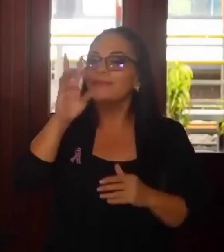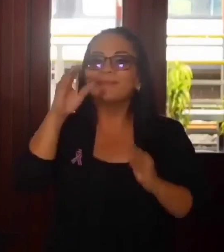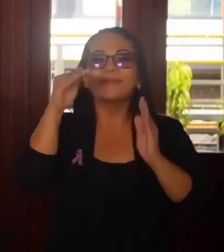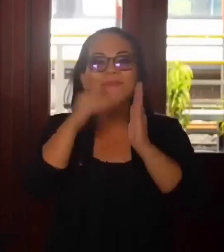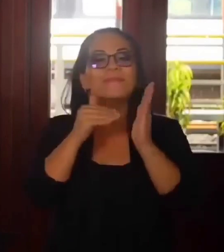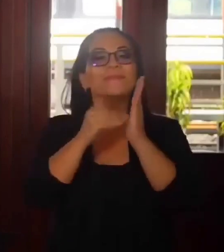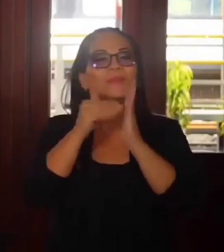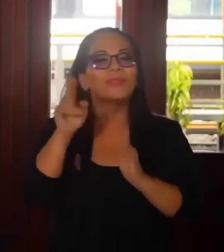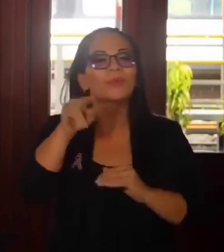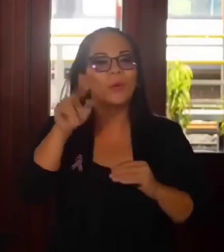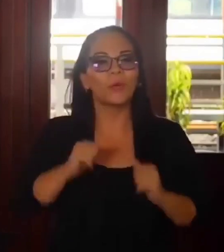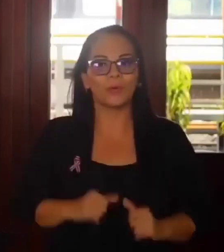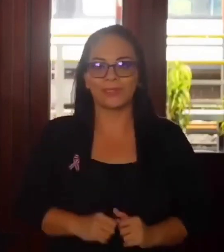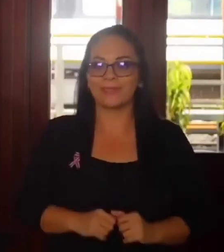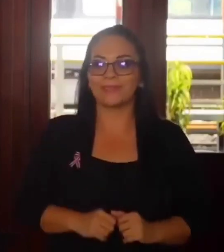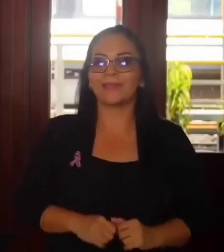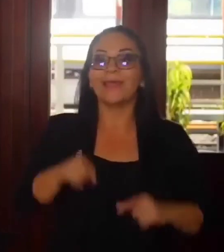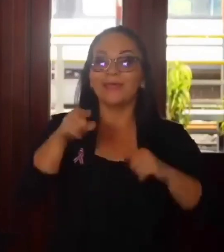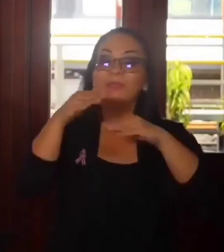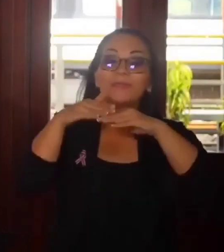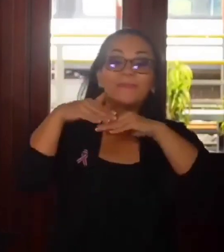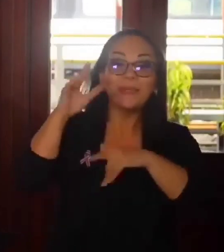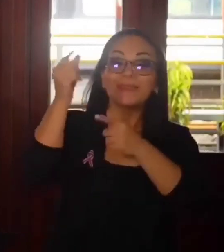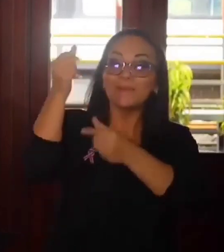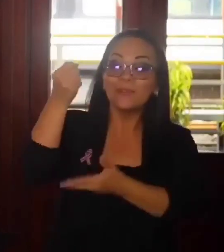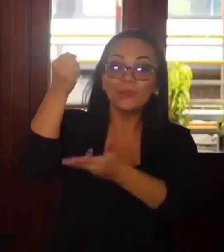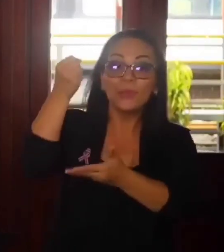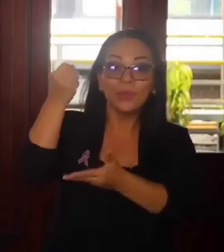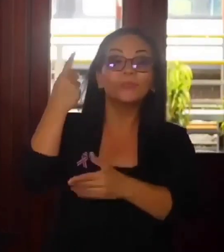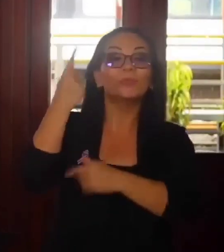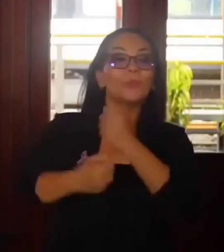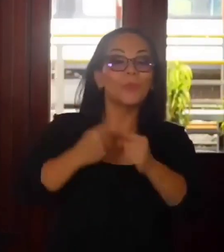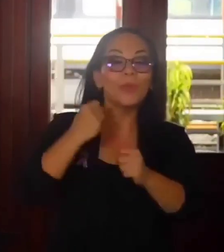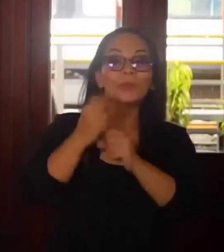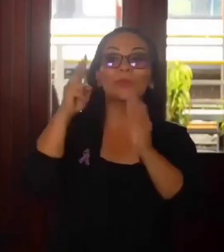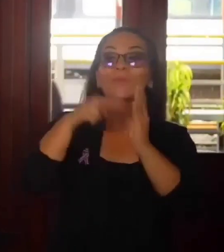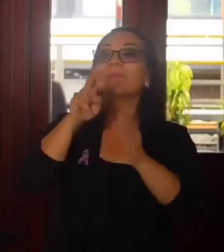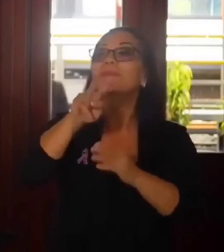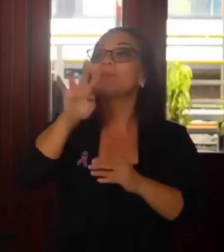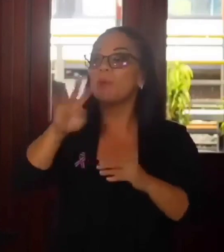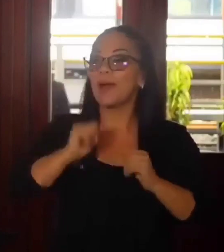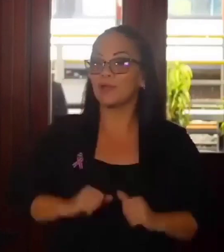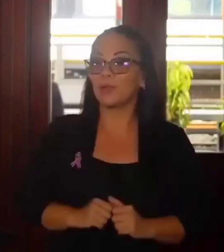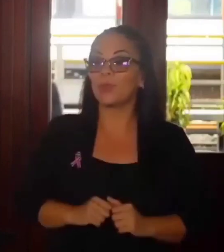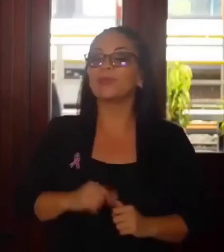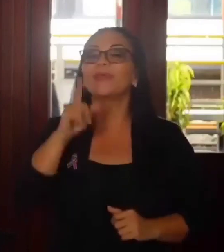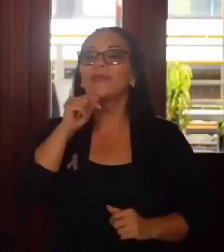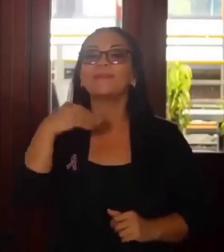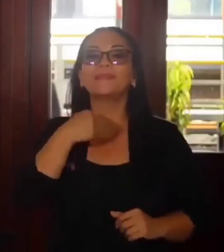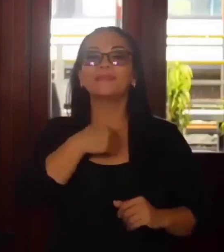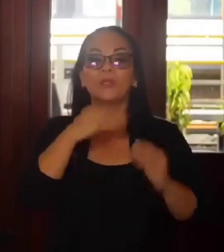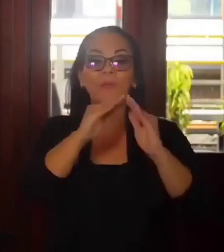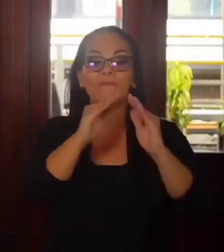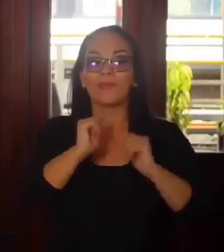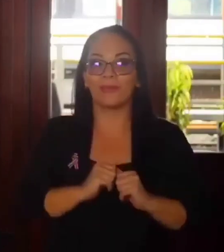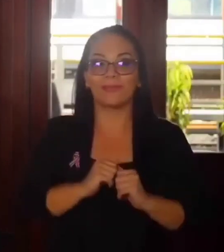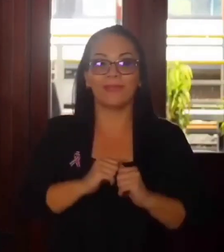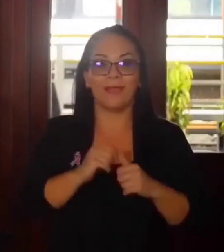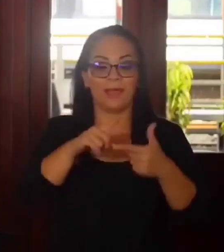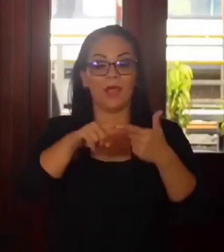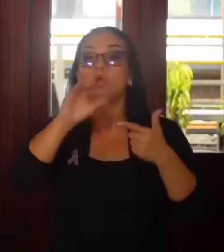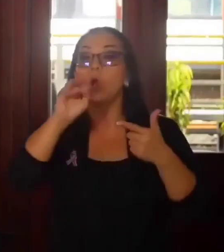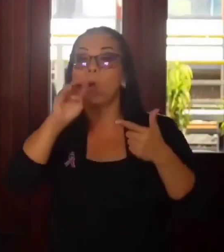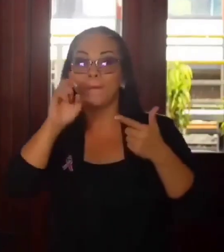millones de colones es más que el presupuesto anual en el 2024 del Ministerio de la Vivienda, COMEX,